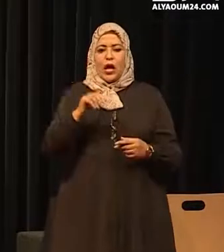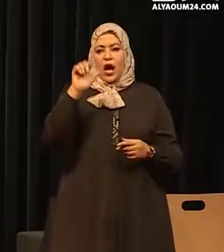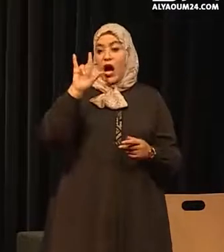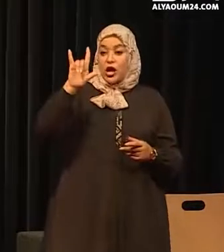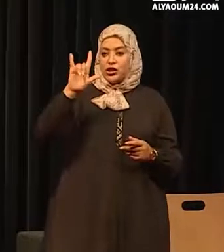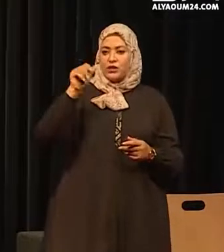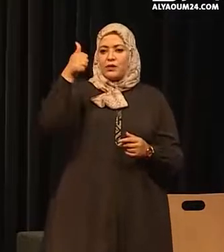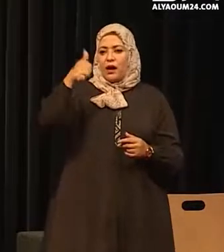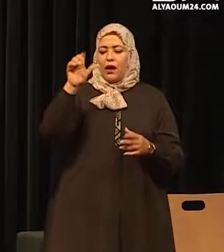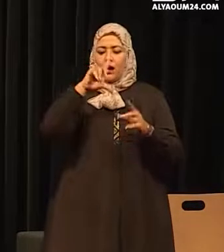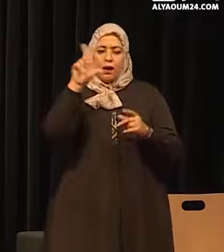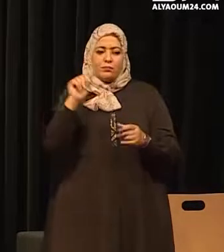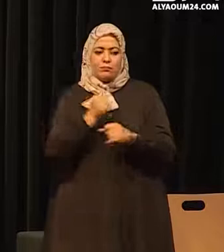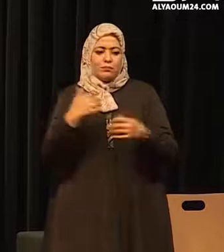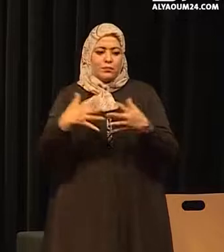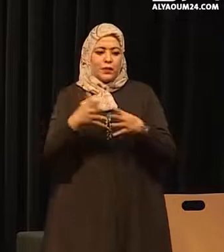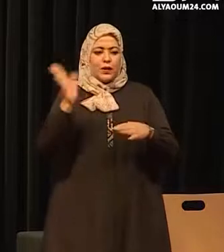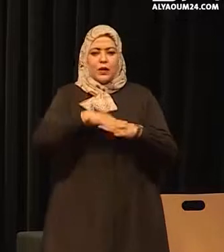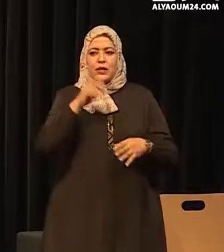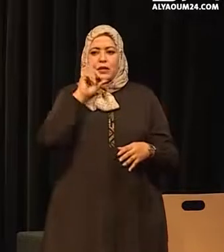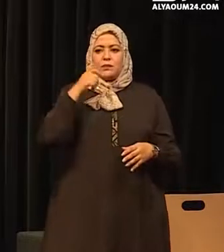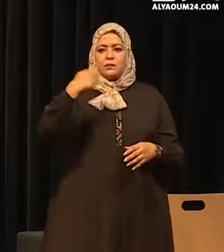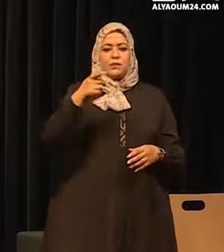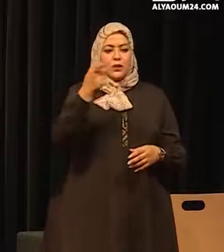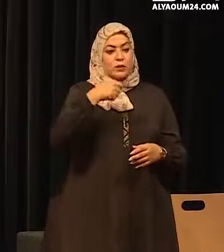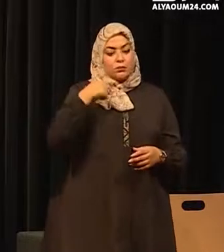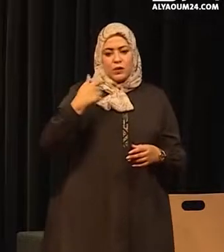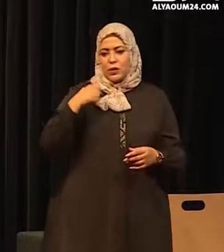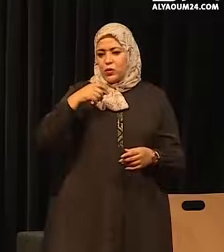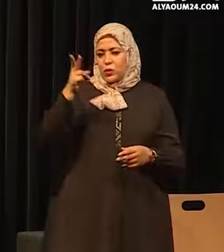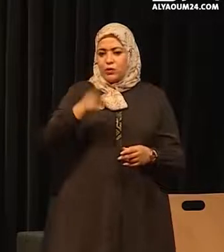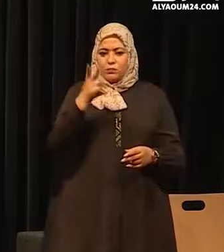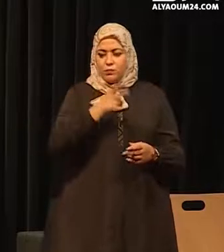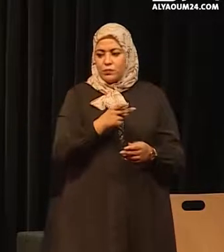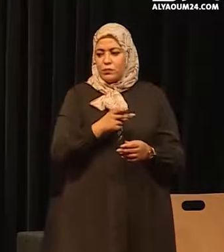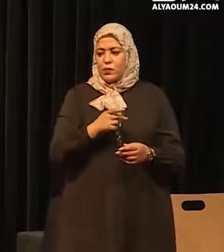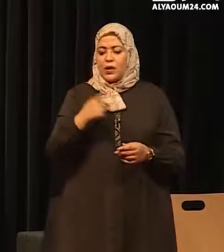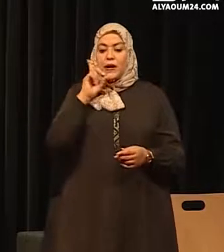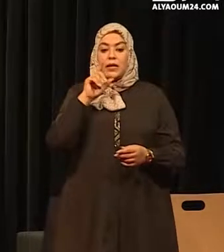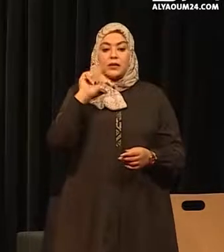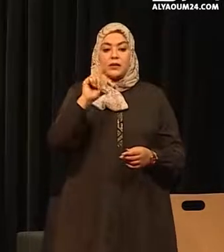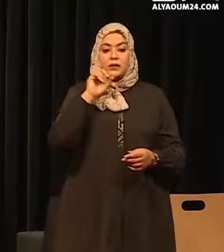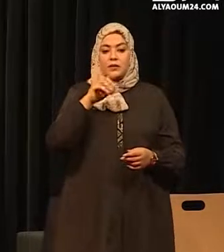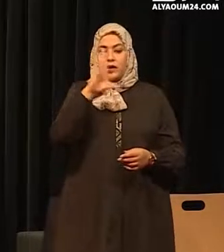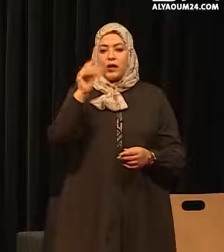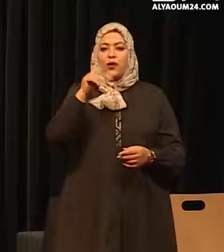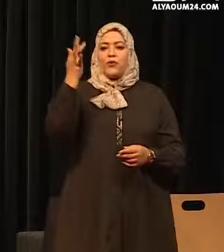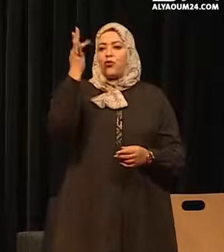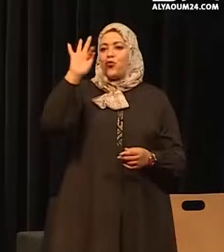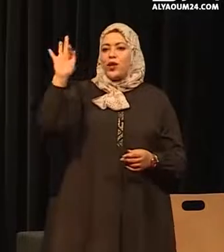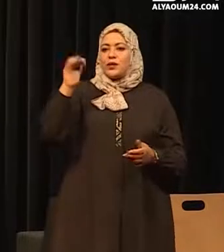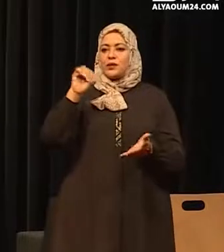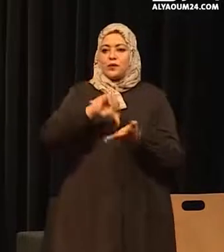ونوسيدا والسيدات والسيدة ممتلة الكنيل بفرنسا